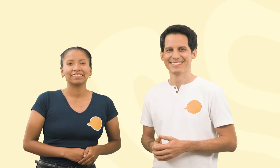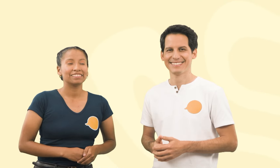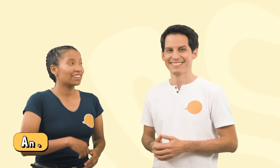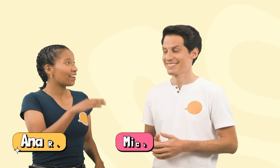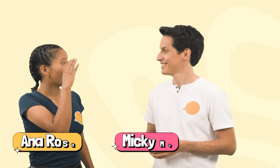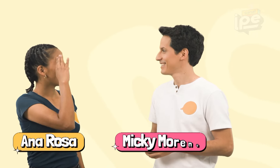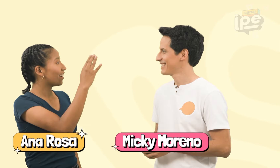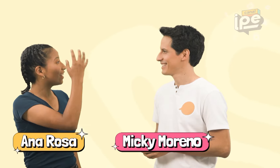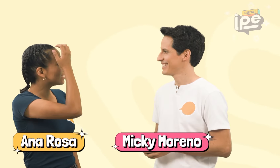¡Hola, Miki!